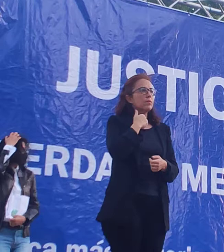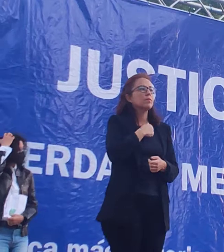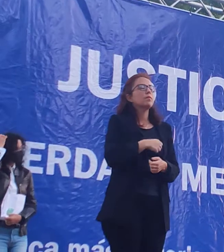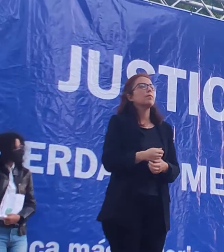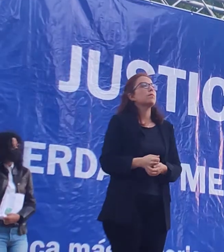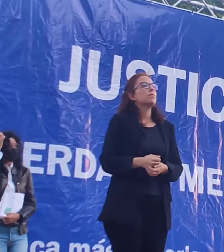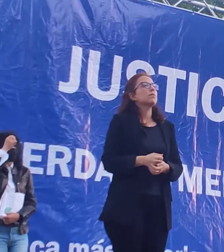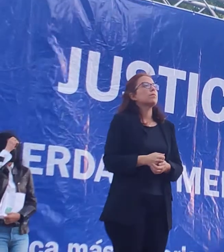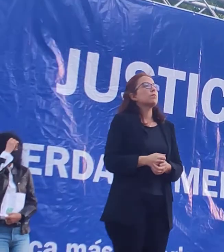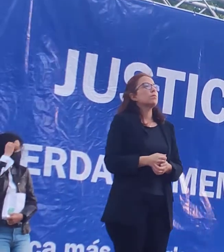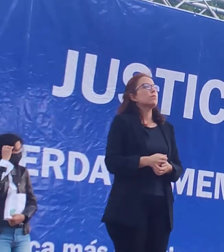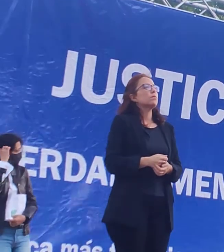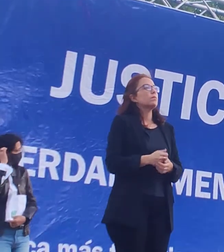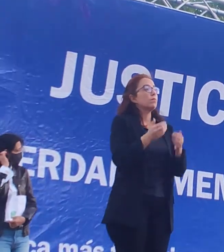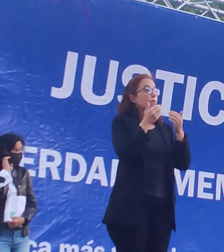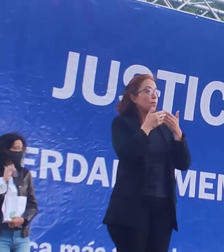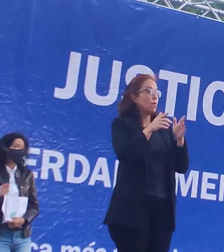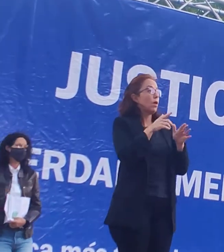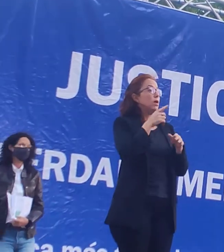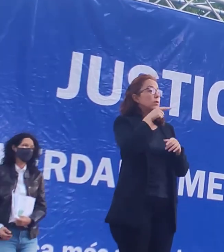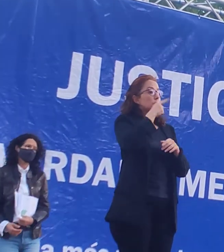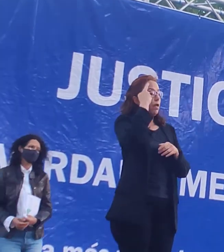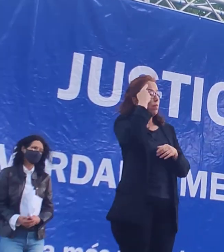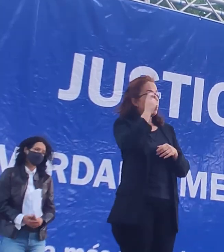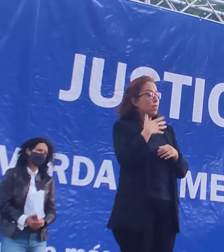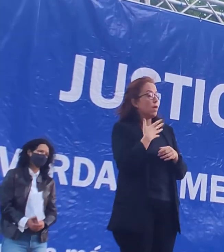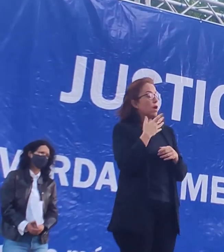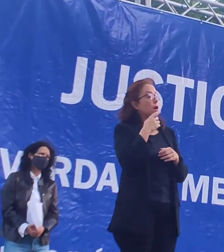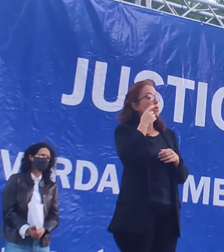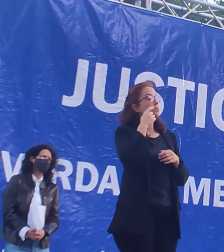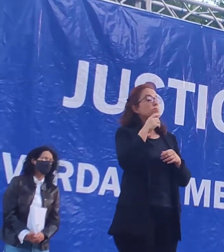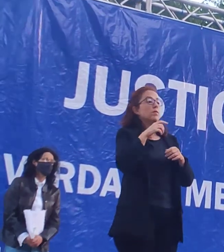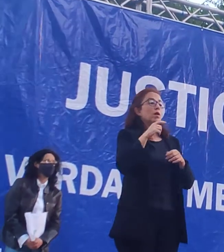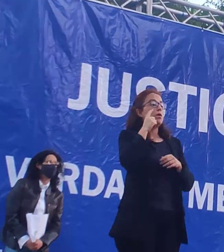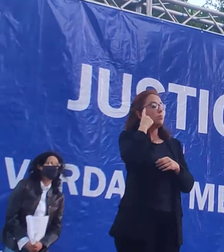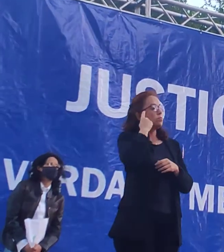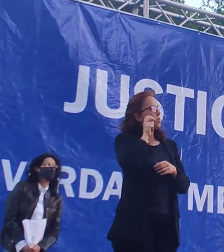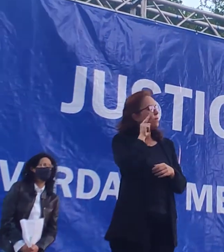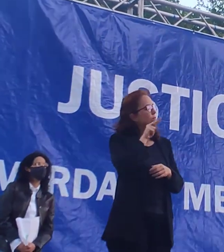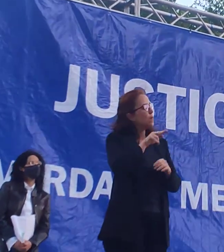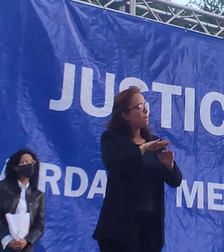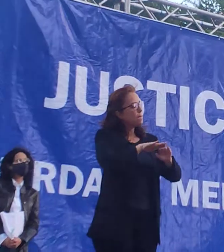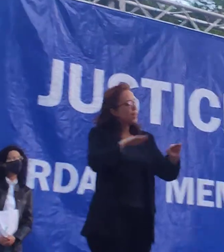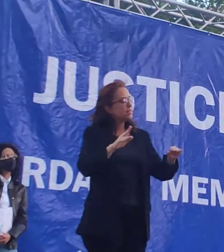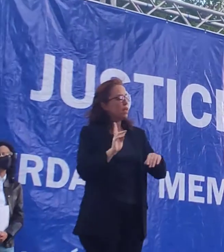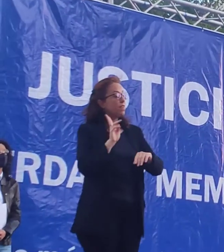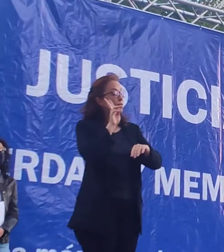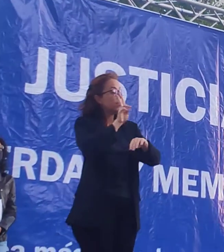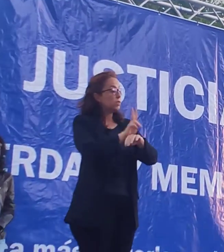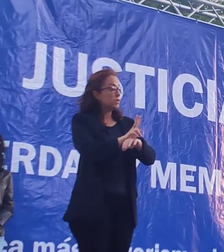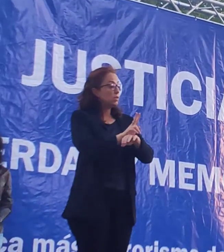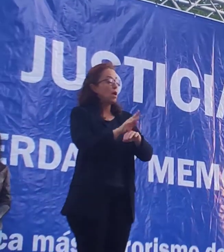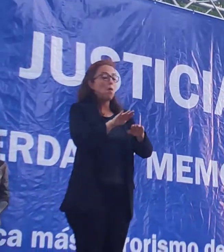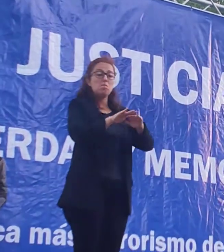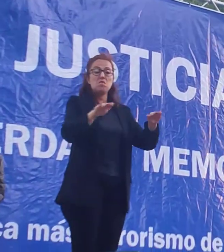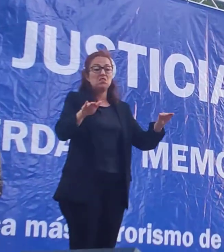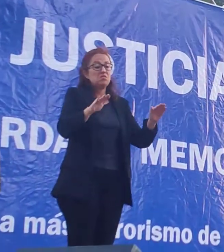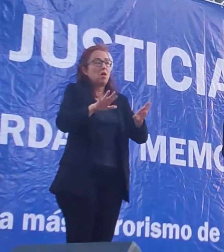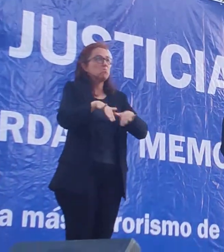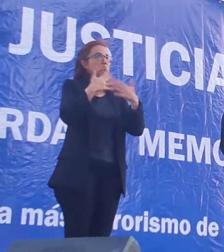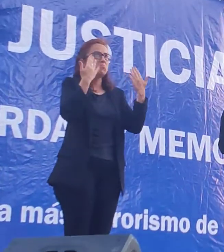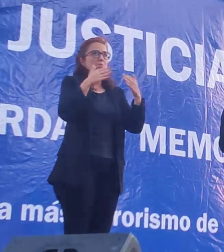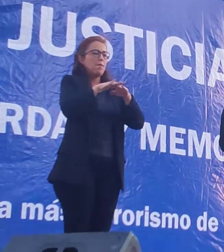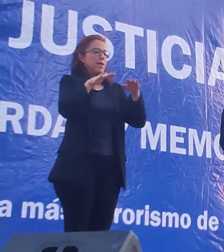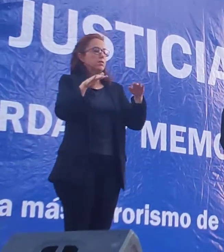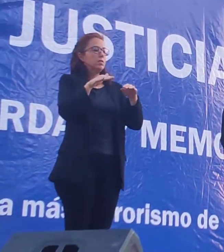Justamente a partir de este concepto tomamos esta mesa de visita, que era una mesa de escala, digamos, doméstica, y